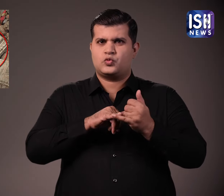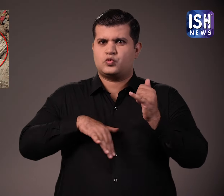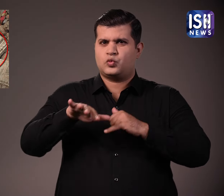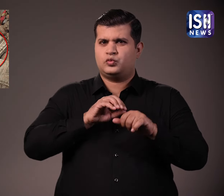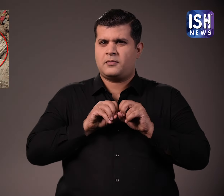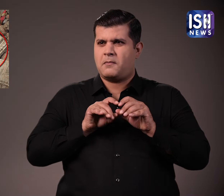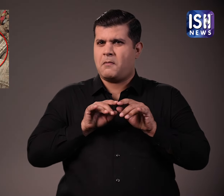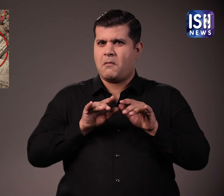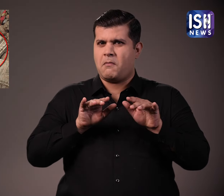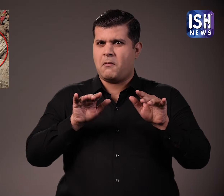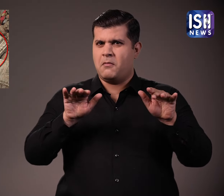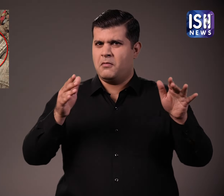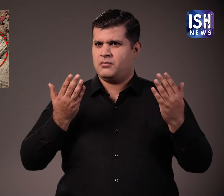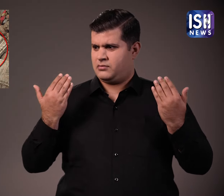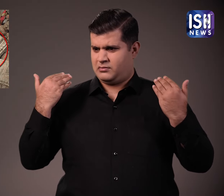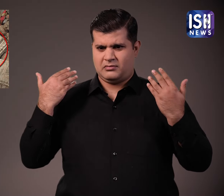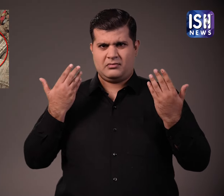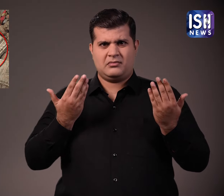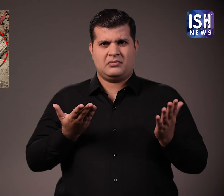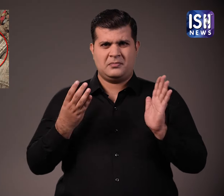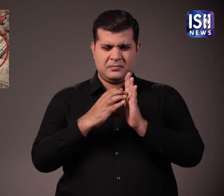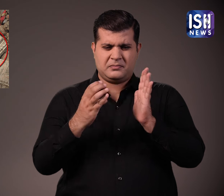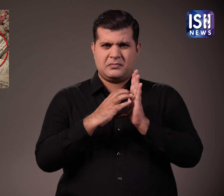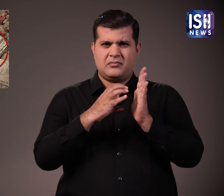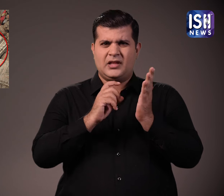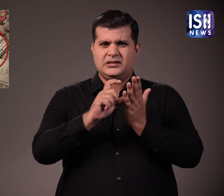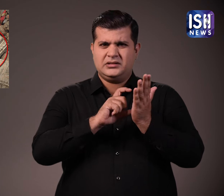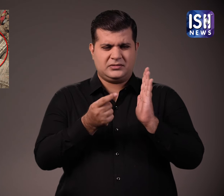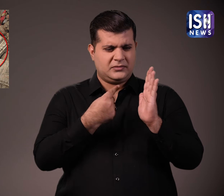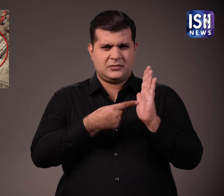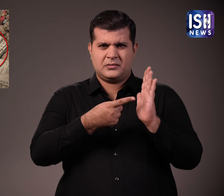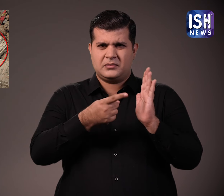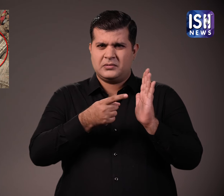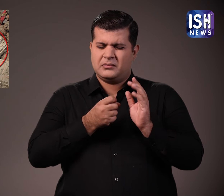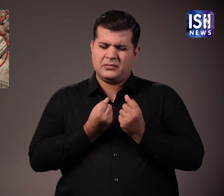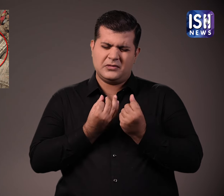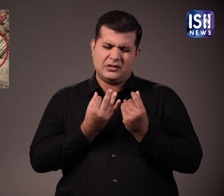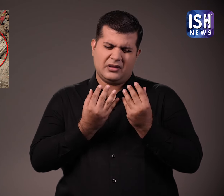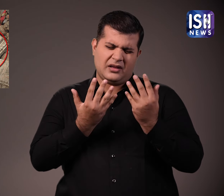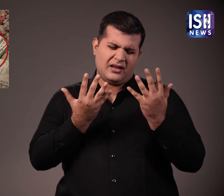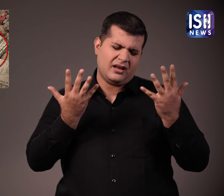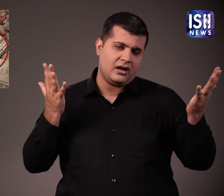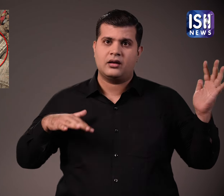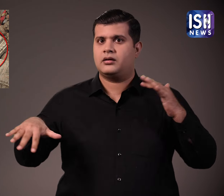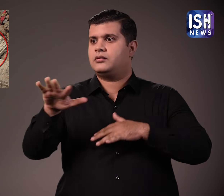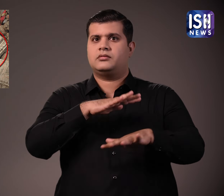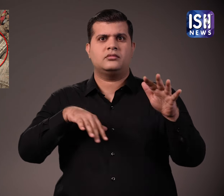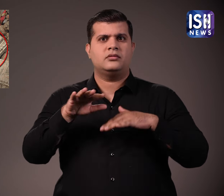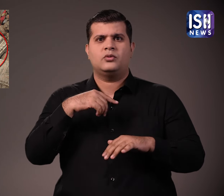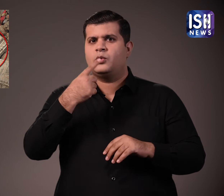सोशल मीडिया और इंस्टाग्राम पर एक पोस्ट वाइरल हो गया है इसे नाराज जैन समुदाई के लोग शेयर कर रहे